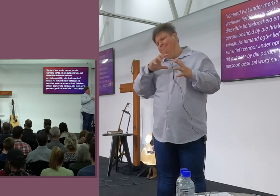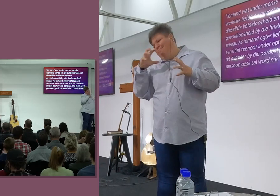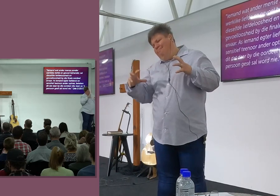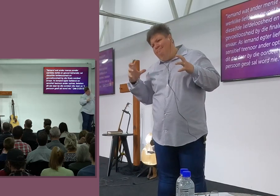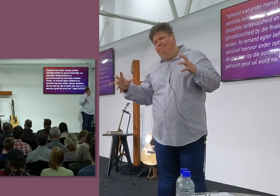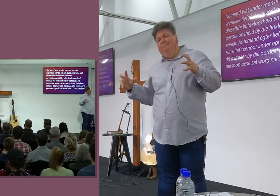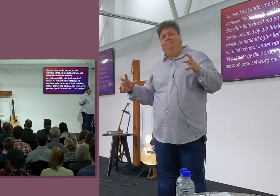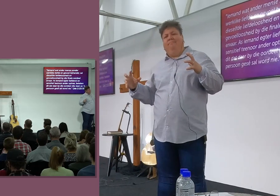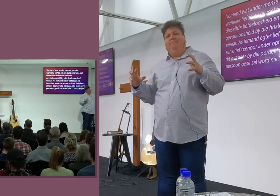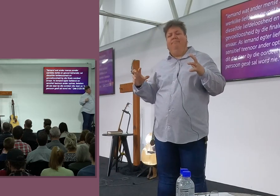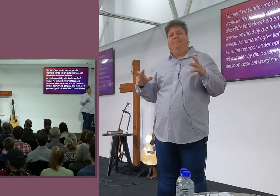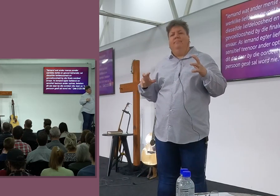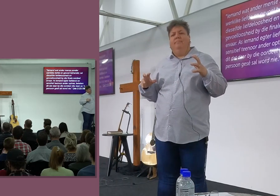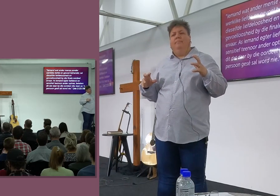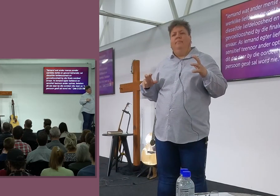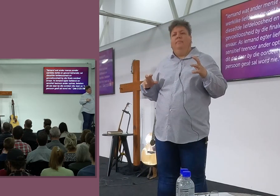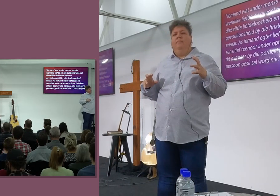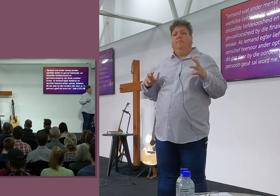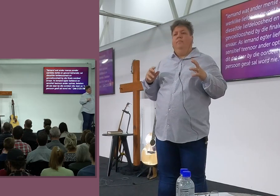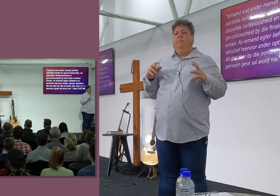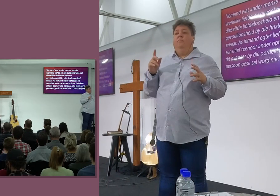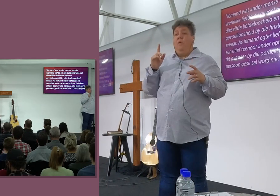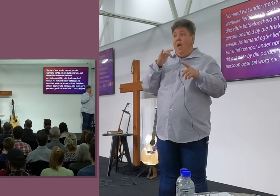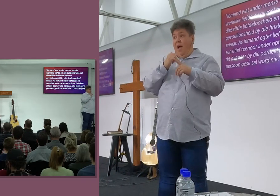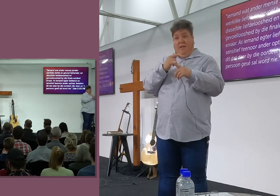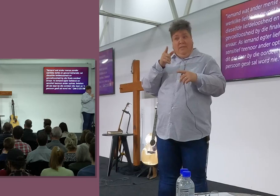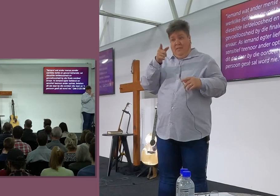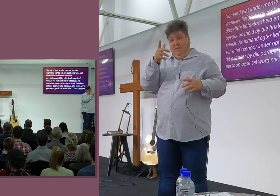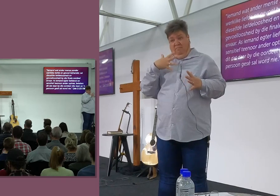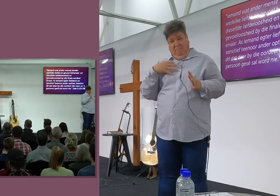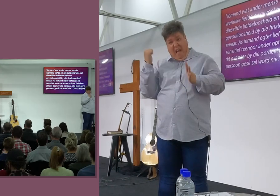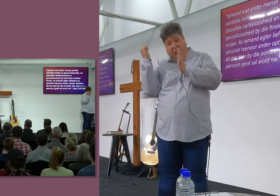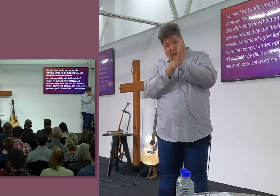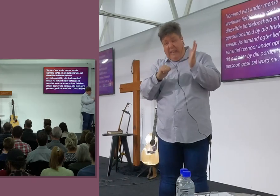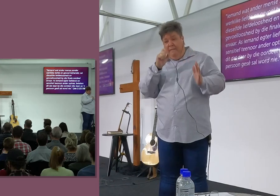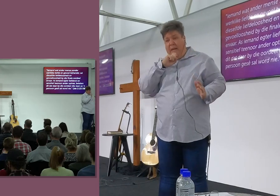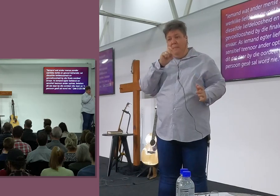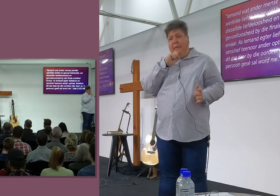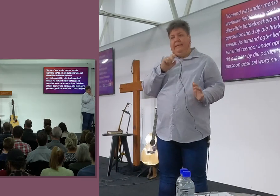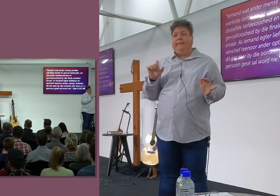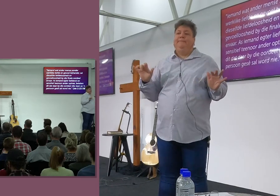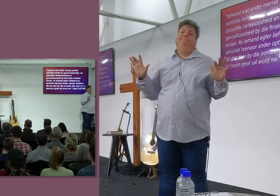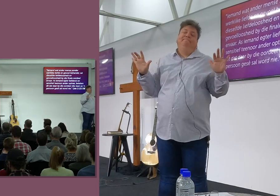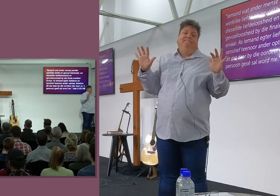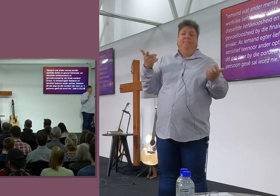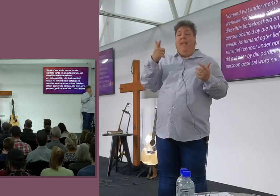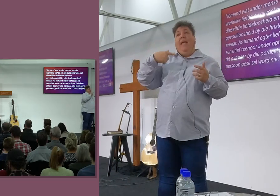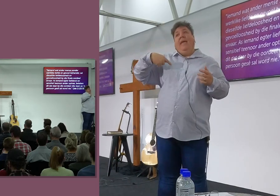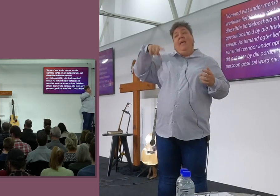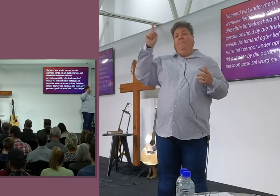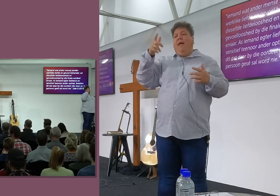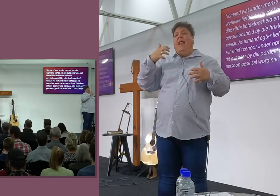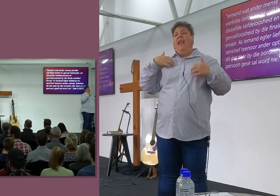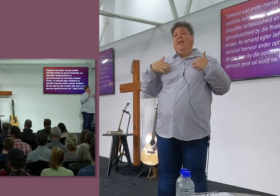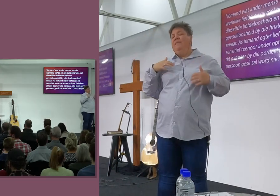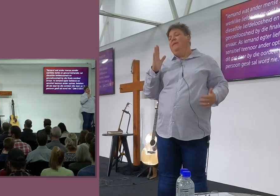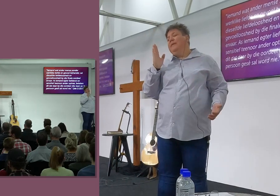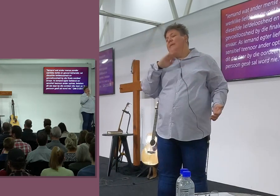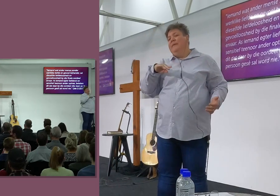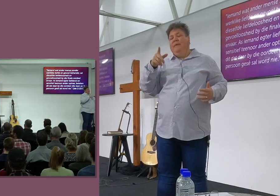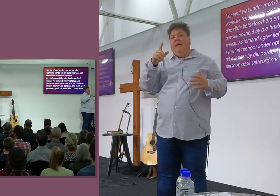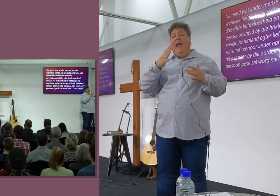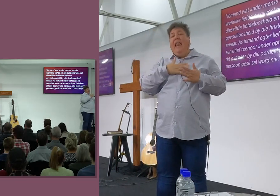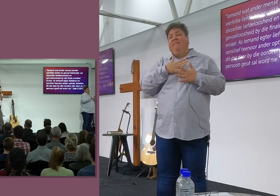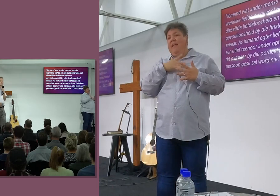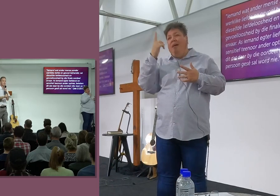hee dat mense gereed word nie, dan val ek onder die vers. Dan beleef ek die liefdeloosheid en ek gaan die liefdeloosheid beleef op die oordeelsdag. Hy gaan verder.